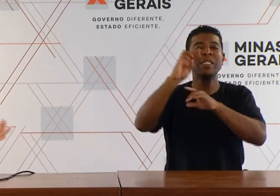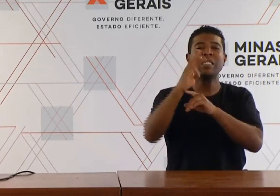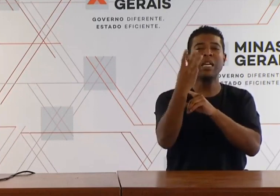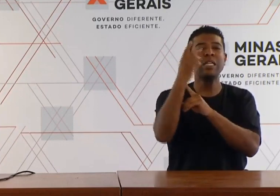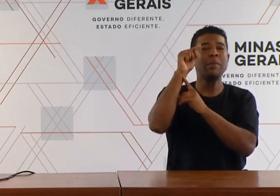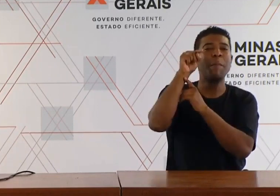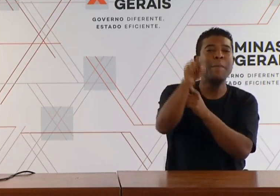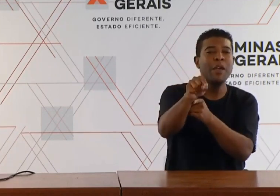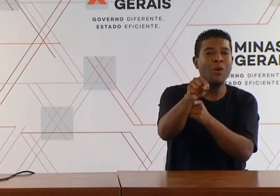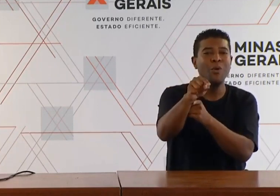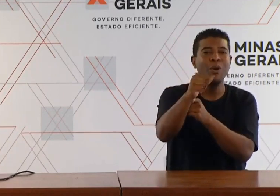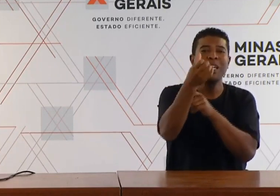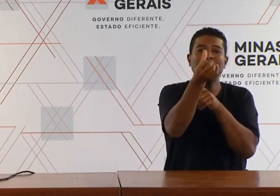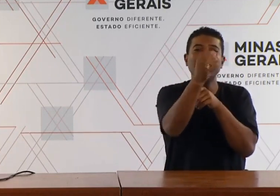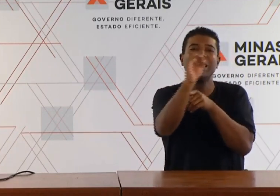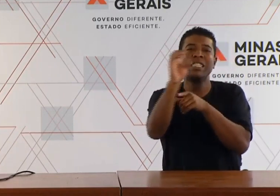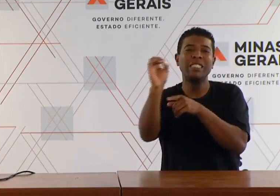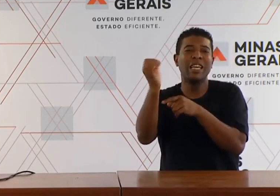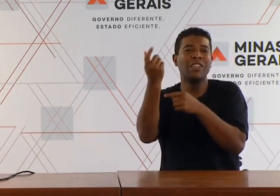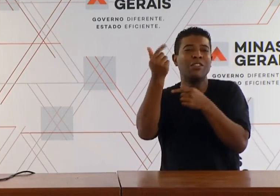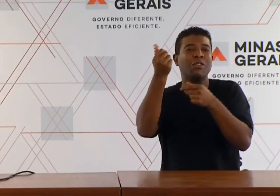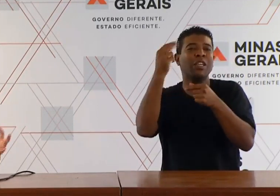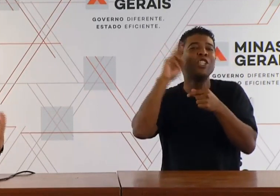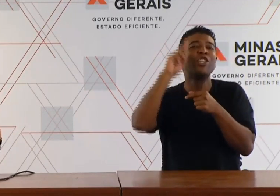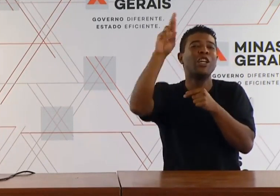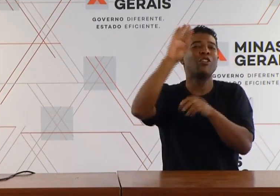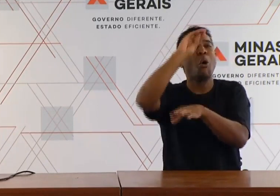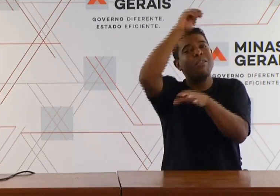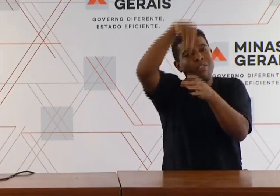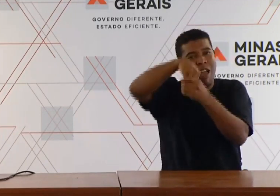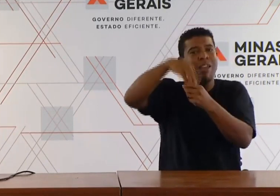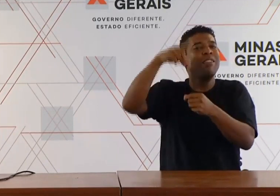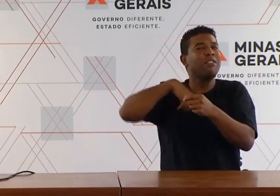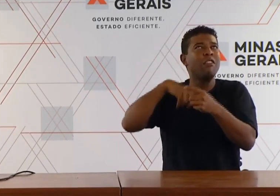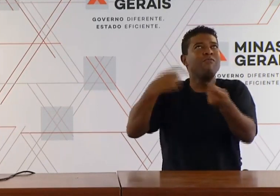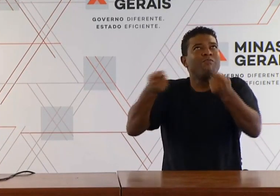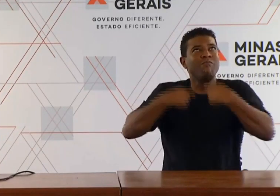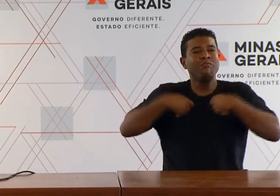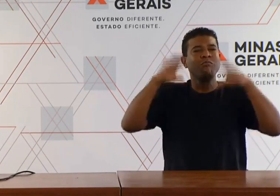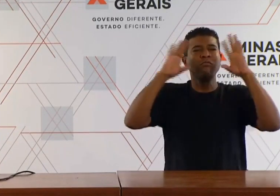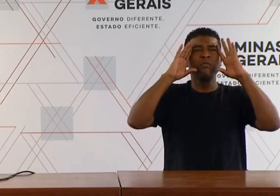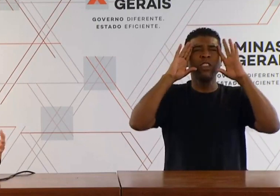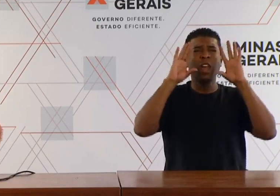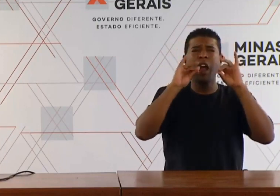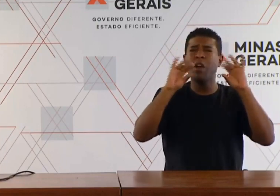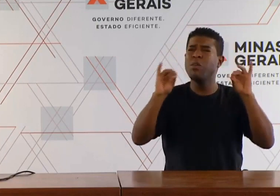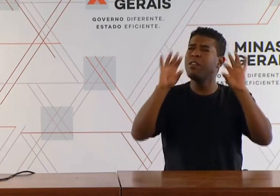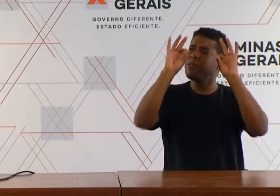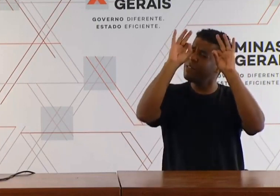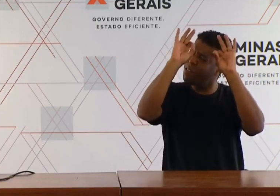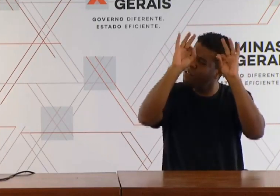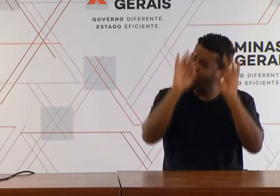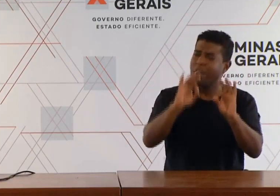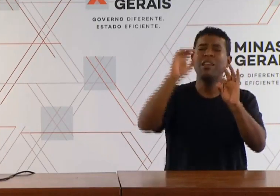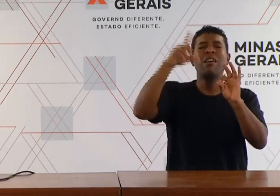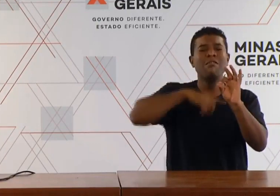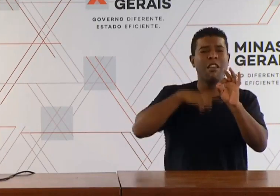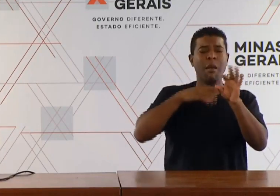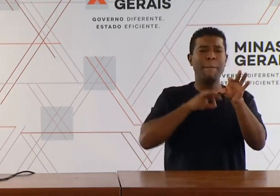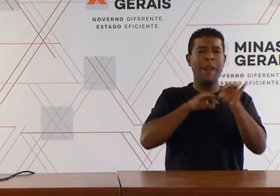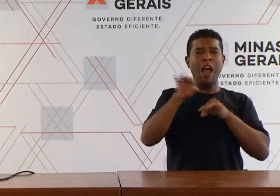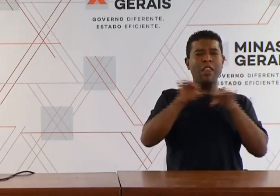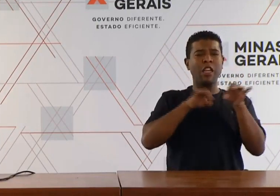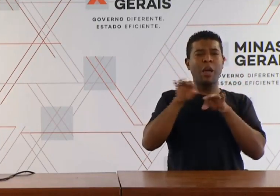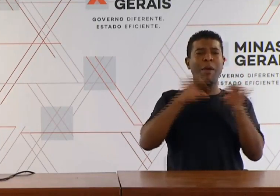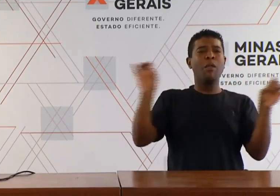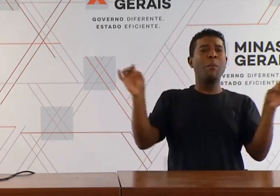Foi validada pelos superintendentes regionais de ensino, o que nos deu a tranquilidade, a certeza de que há um planejamento muito bem estruturado. A